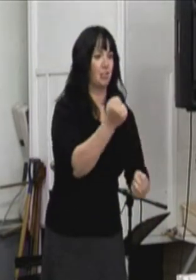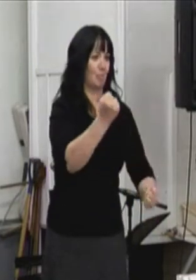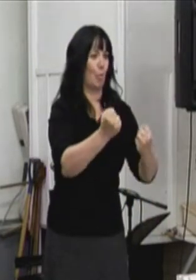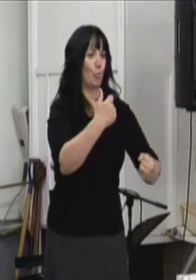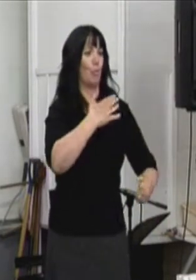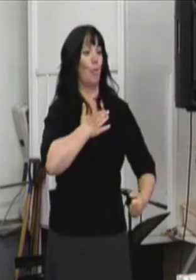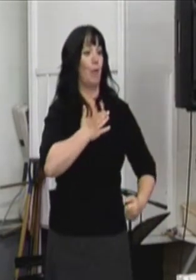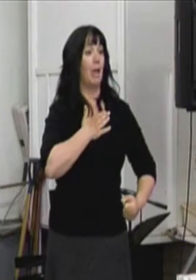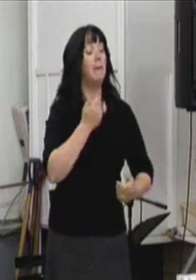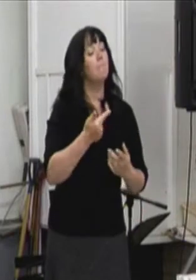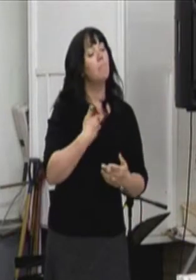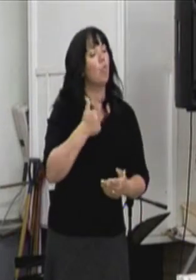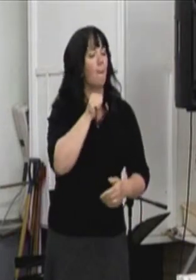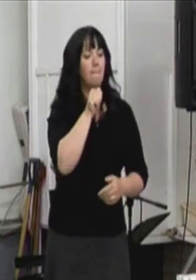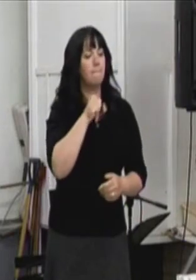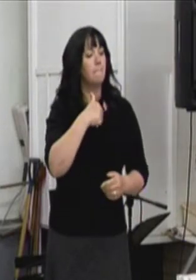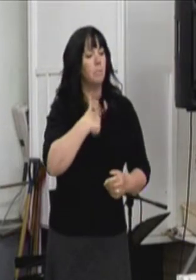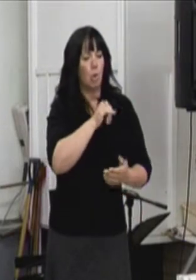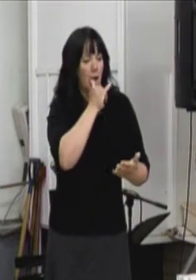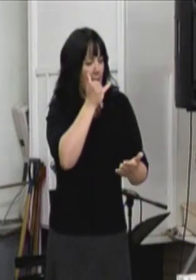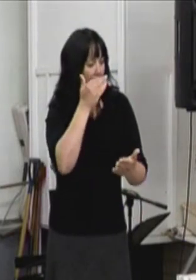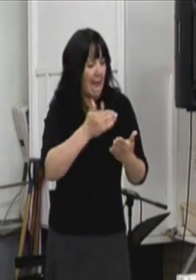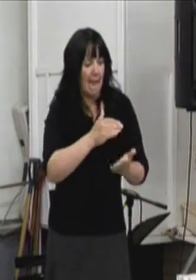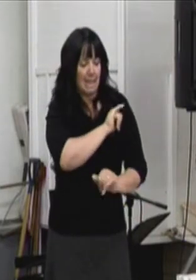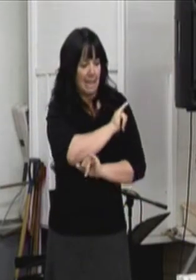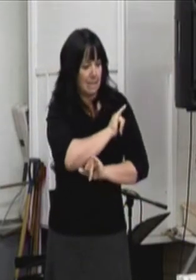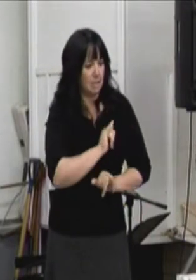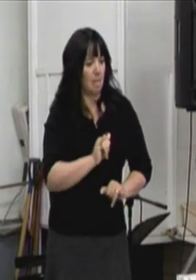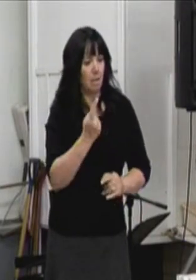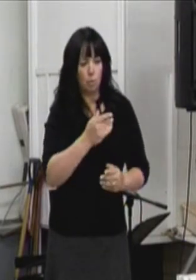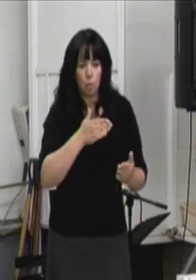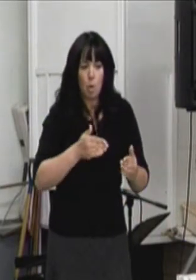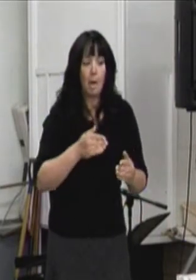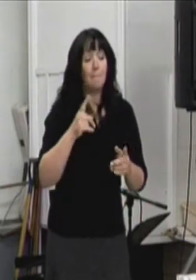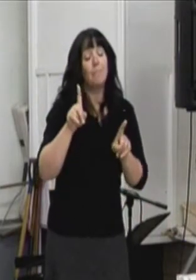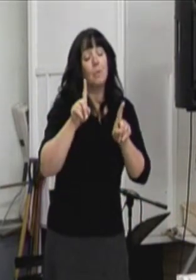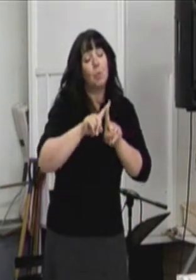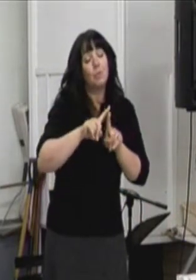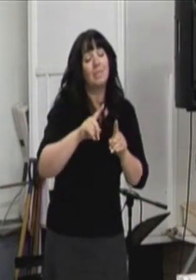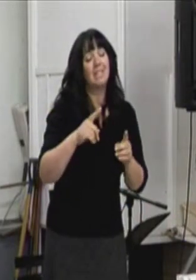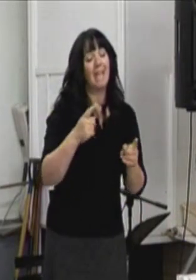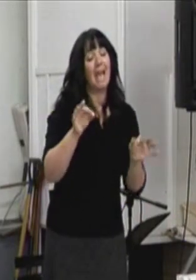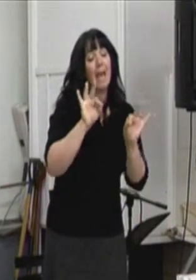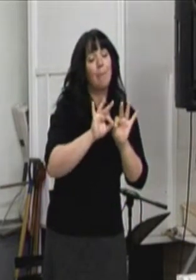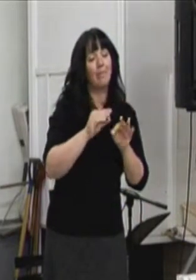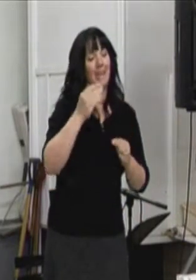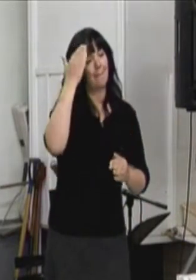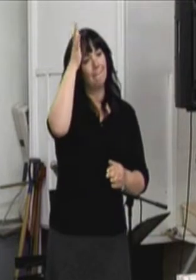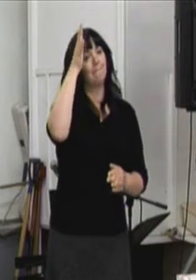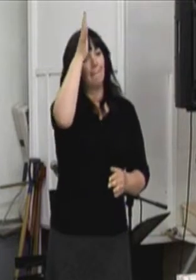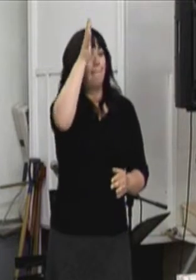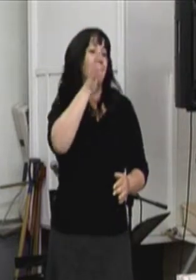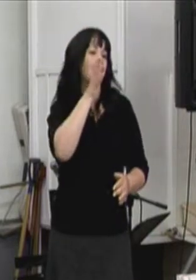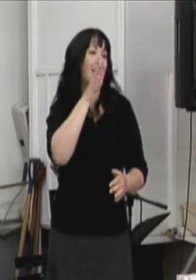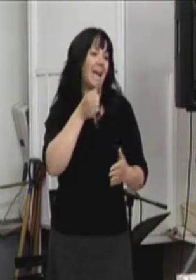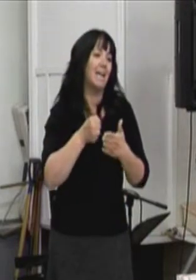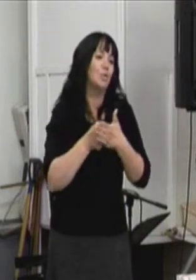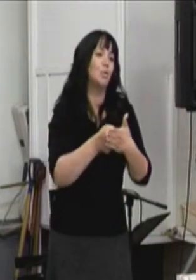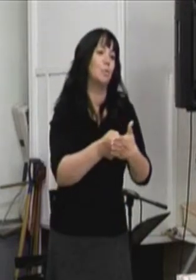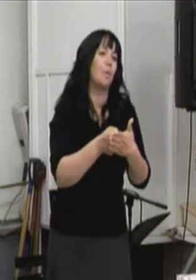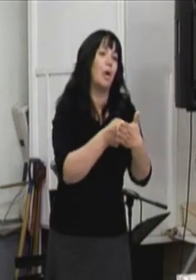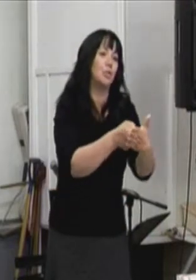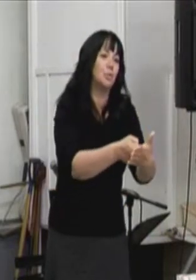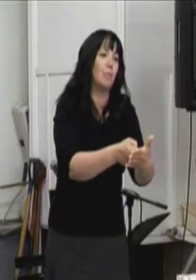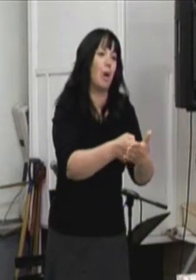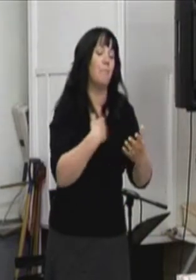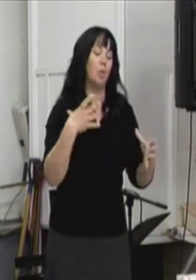ma détermination, ma ténacité et surtout le support de mes parents que j'ai réussi à accomplir toutes